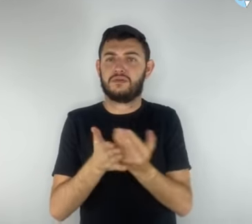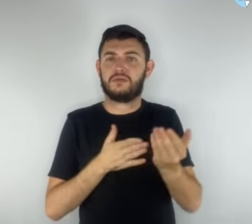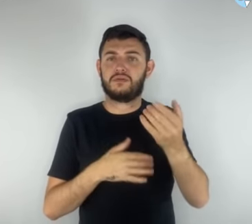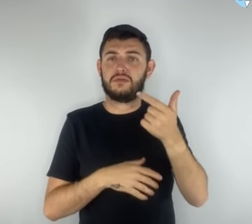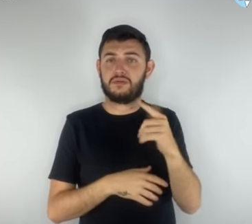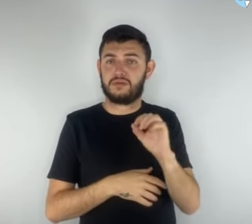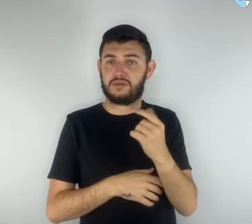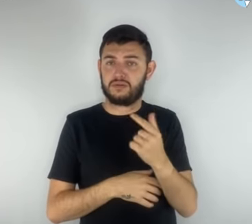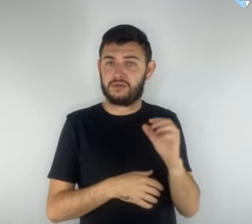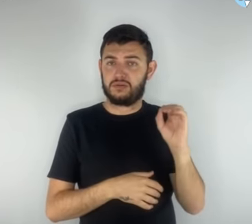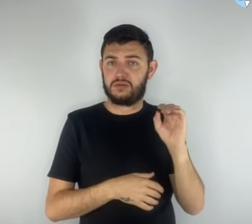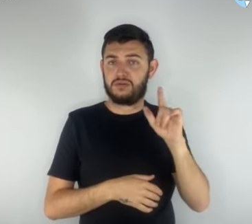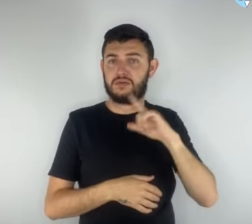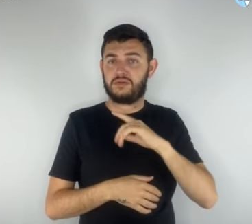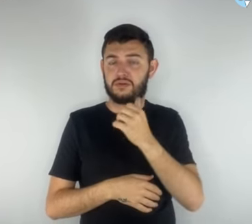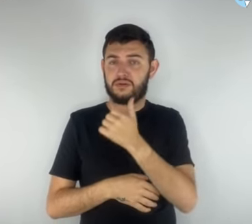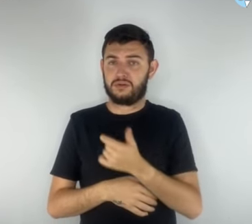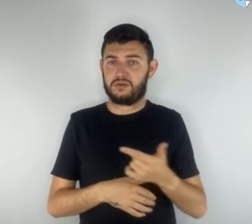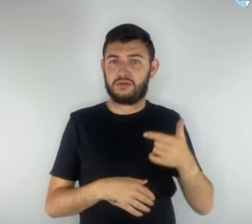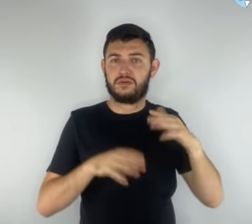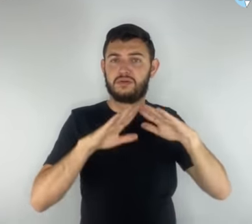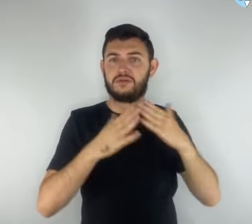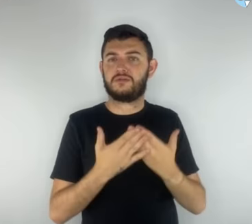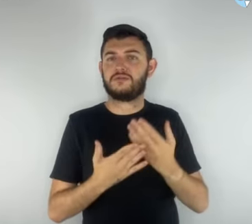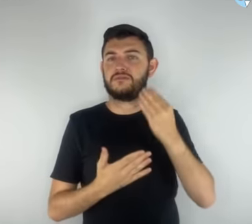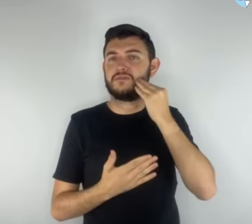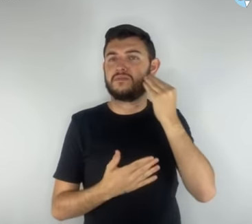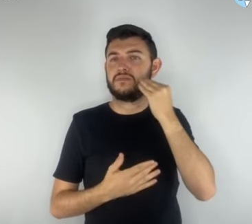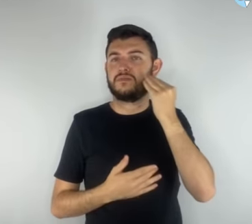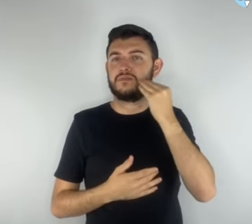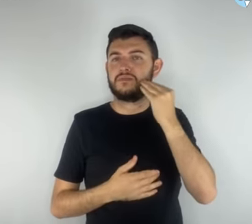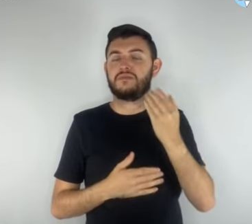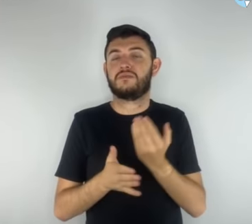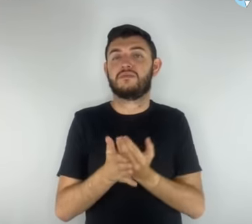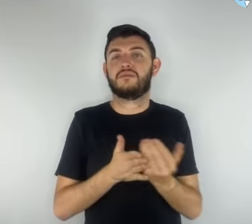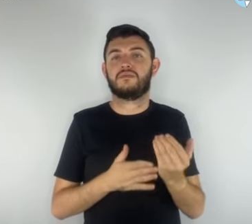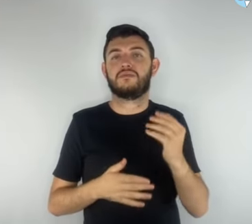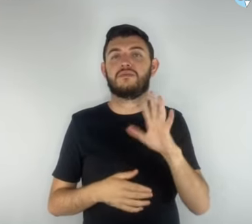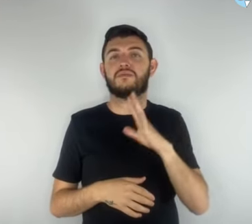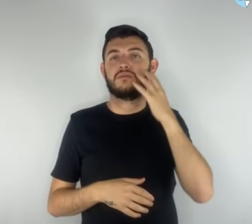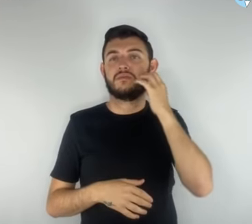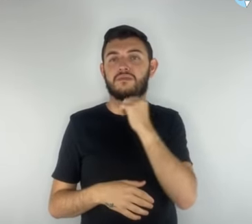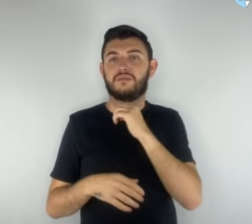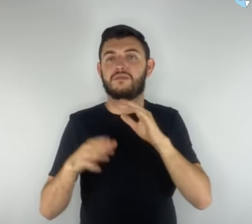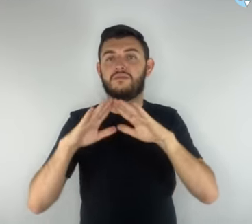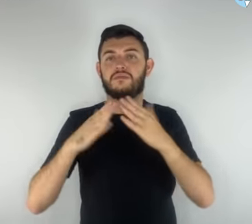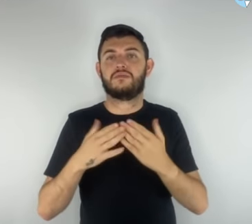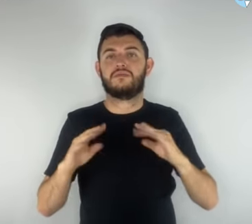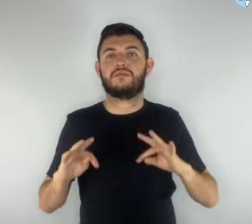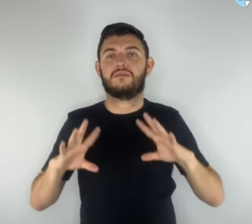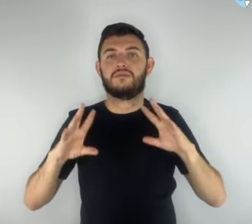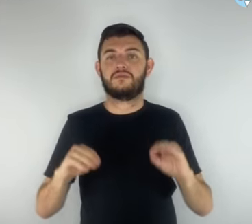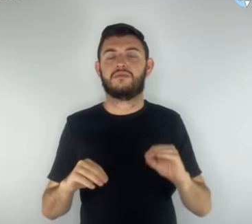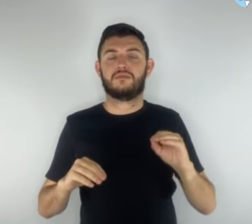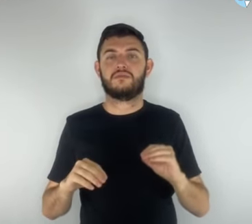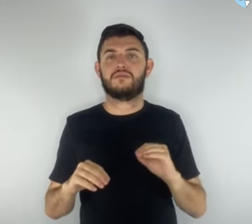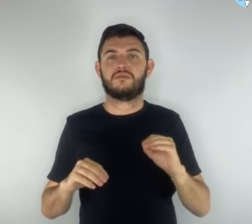por meio de 12 escolas-piloto, e começou a ser aplicado em todos os colégios a partir deste ano, de forma